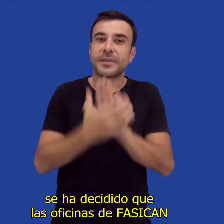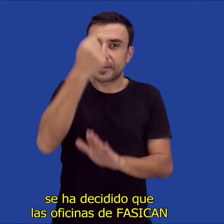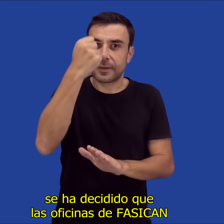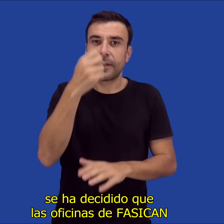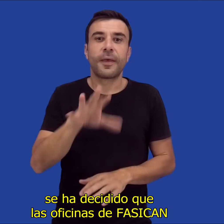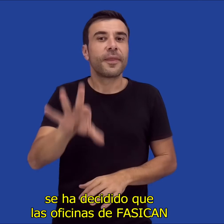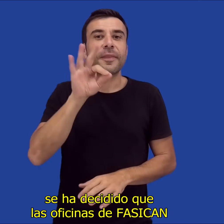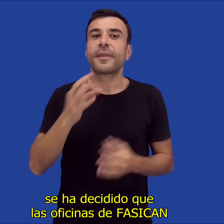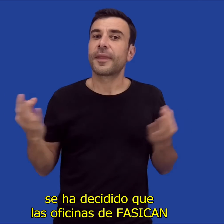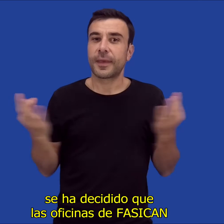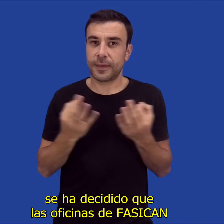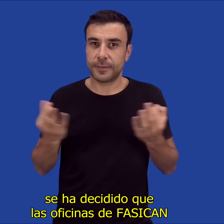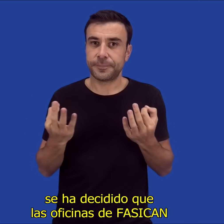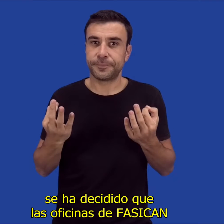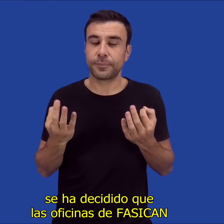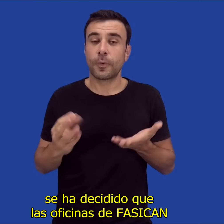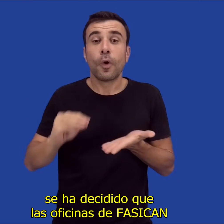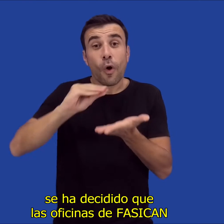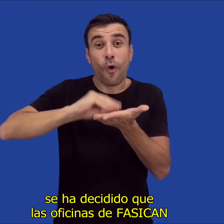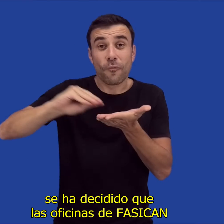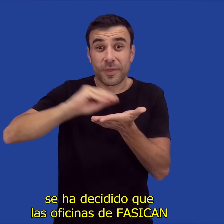¿Qué oficina de Fasicán?